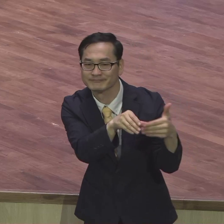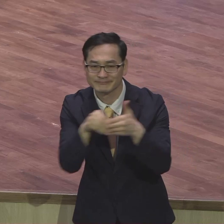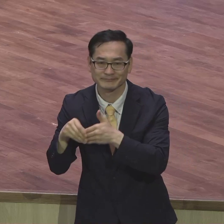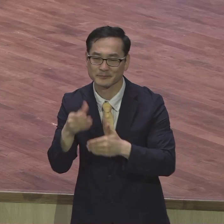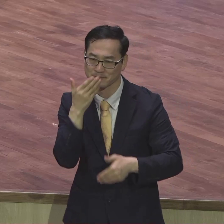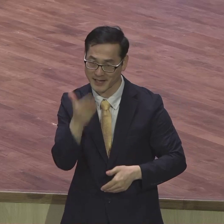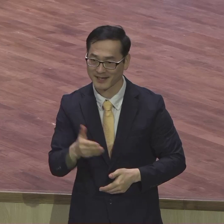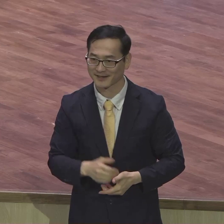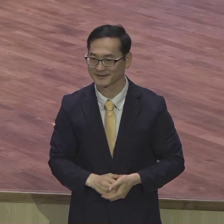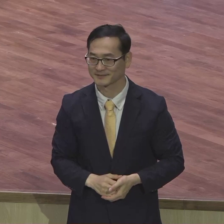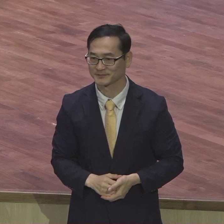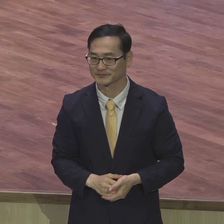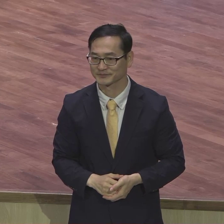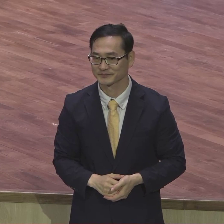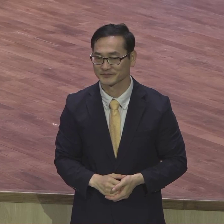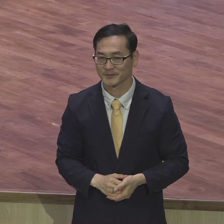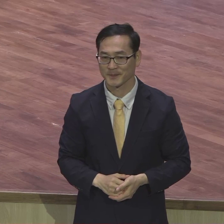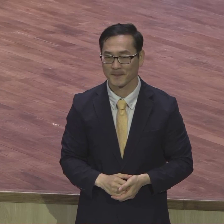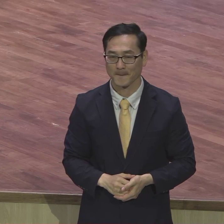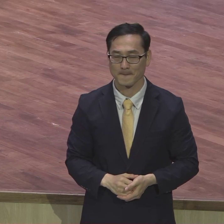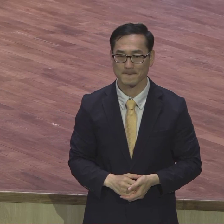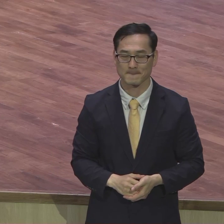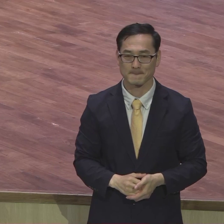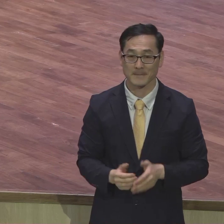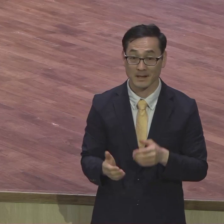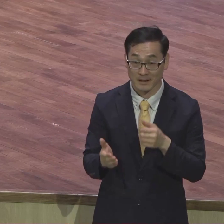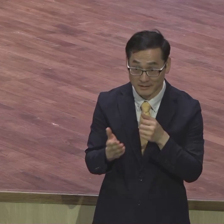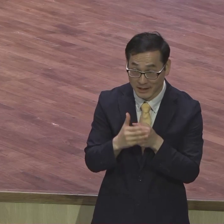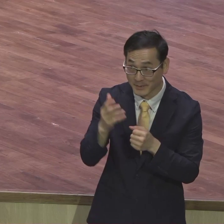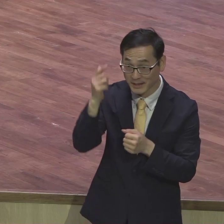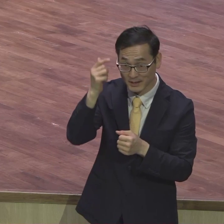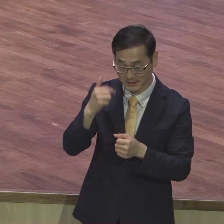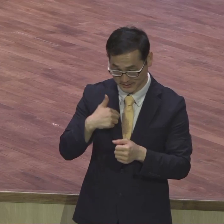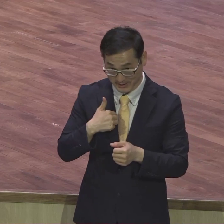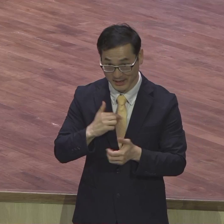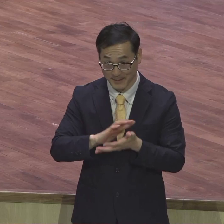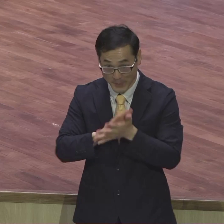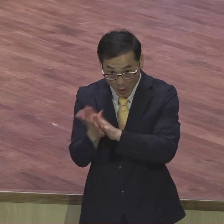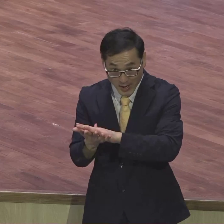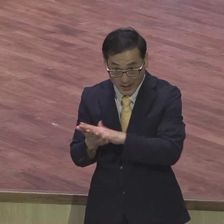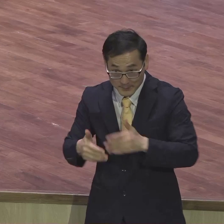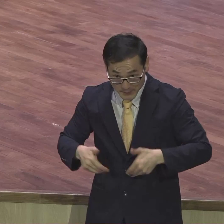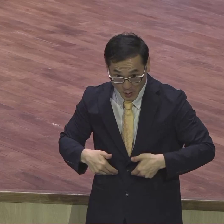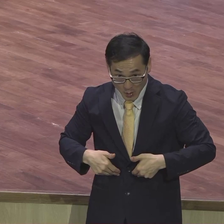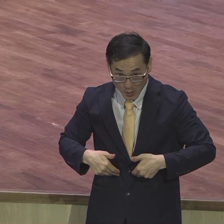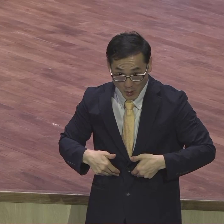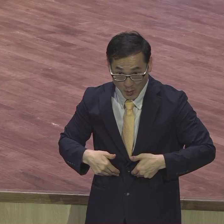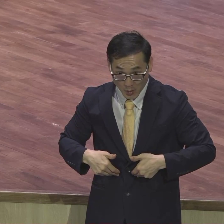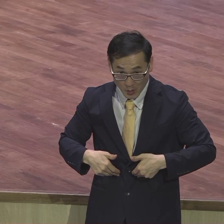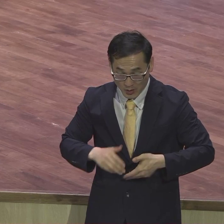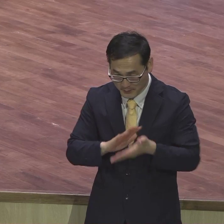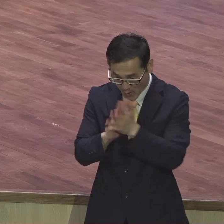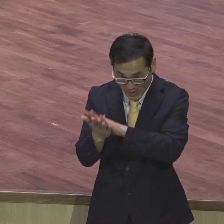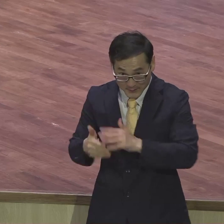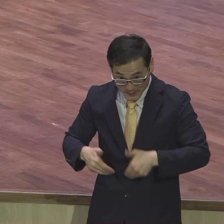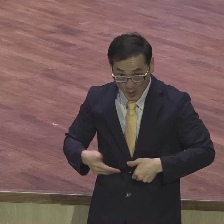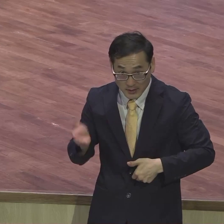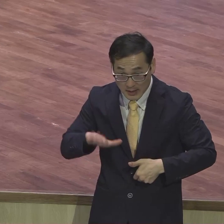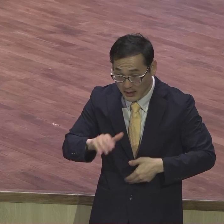그래서 우리가 이런 변화의 역사를 체험하기에 중요한 것이 뭐냐. 기도예요. 기도. 기도하면 하나님이 다